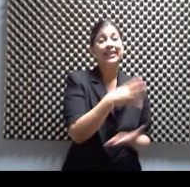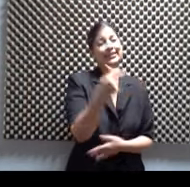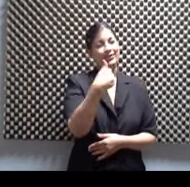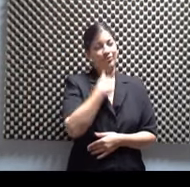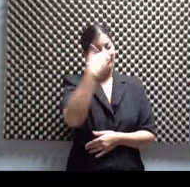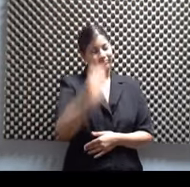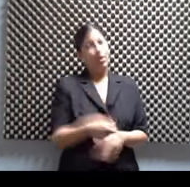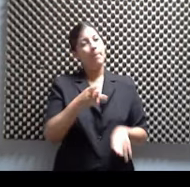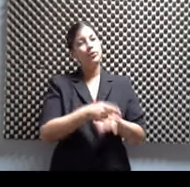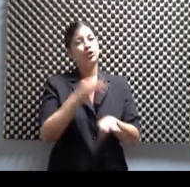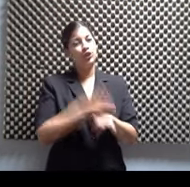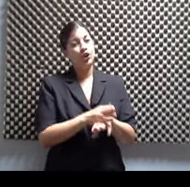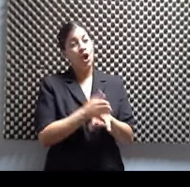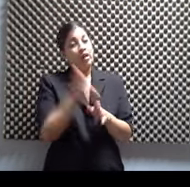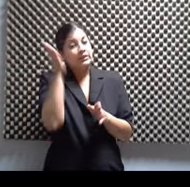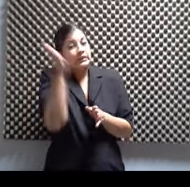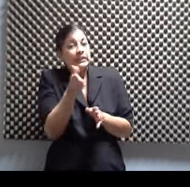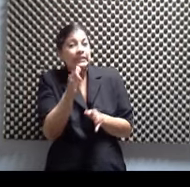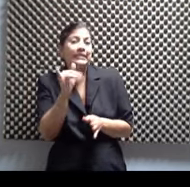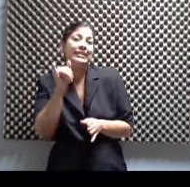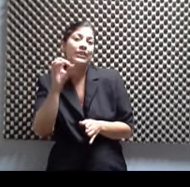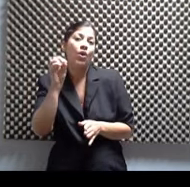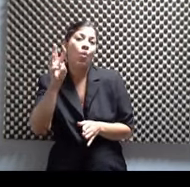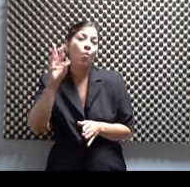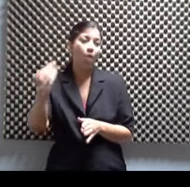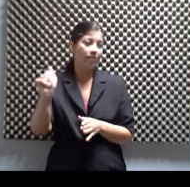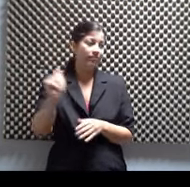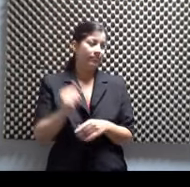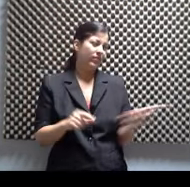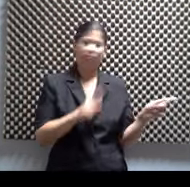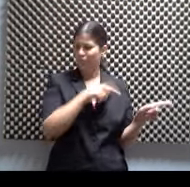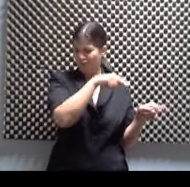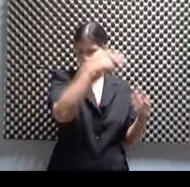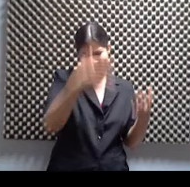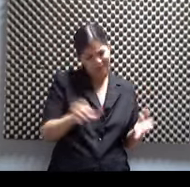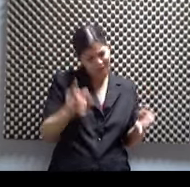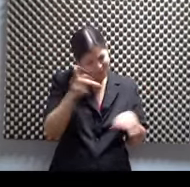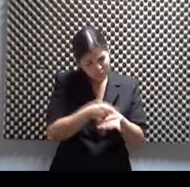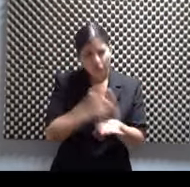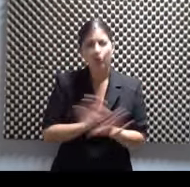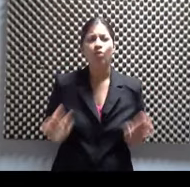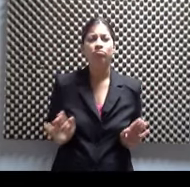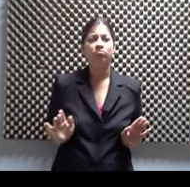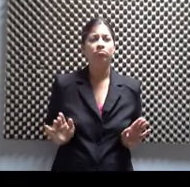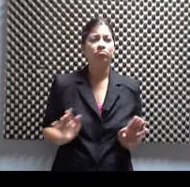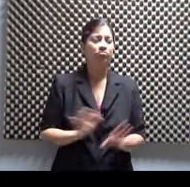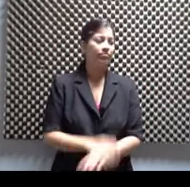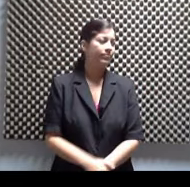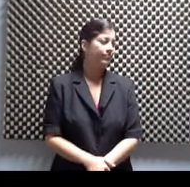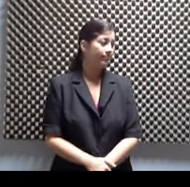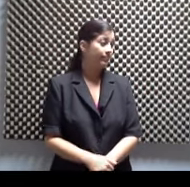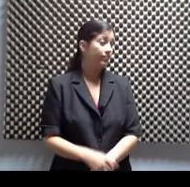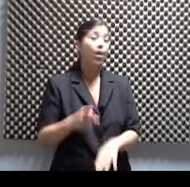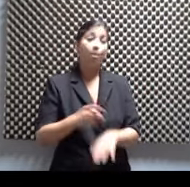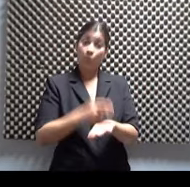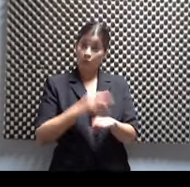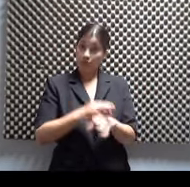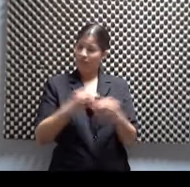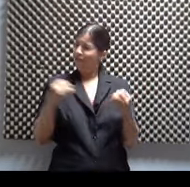Puerto Rico, Sash, Iowa. Pero es de Puerto Rico. Tú eres un copino en Iowa. Y hay muchos puertorriqueños en Iowa. ¿De verdad?